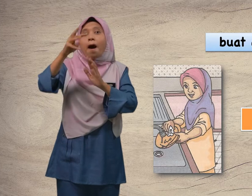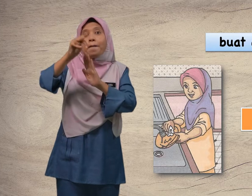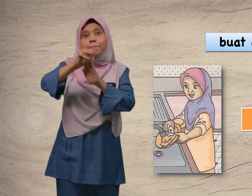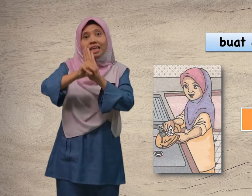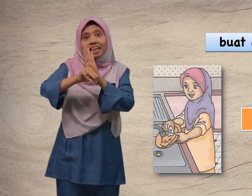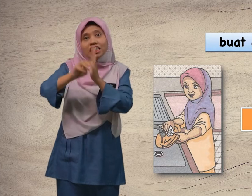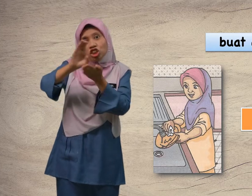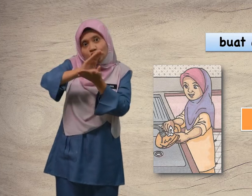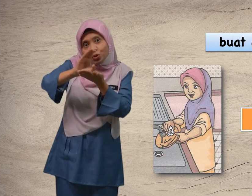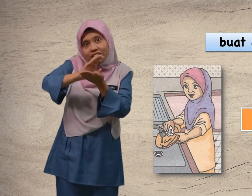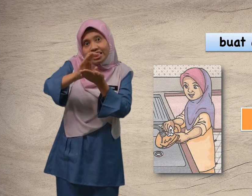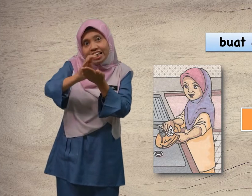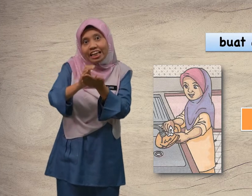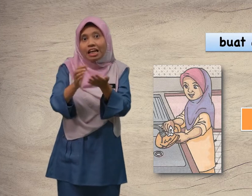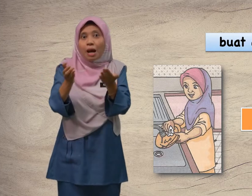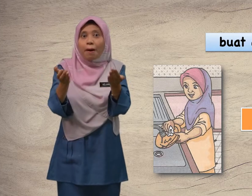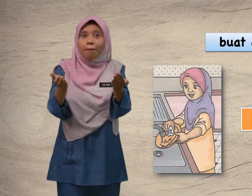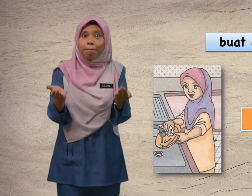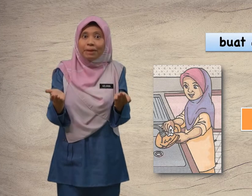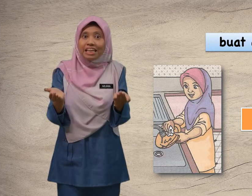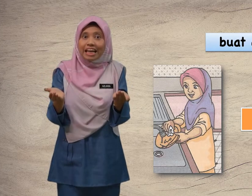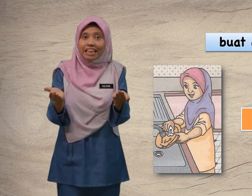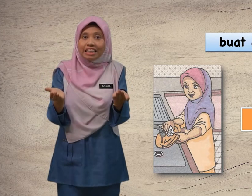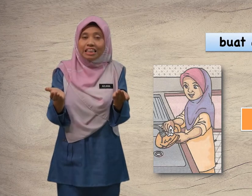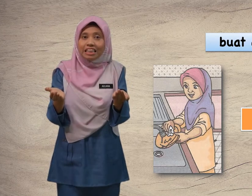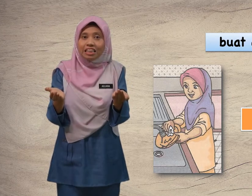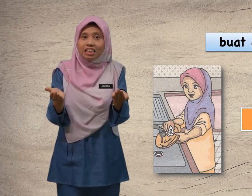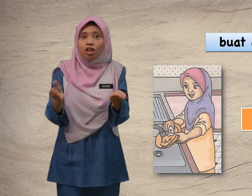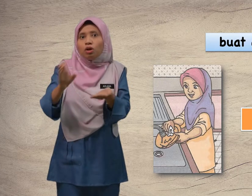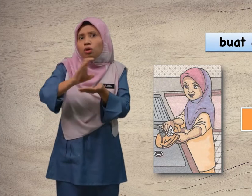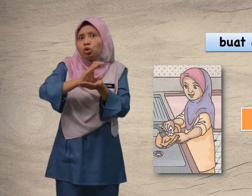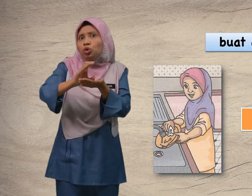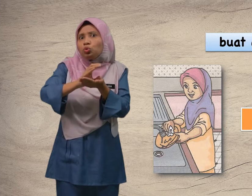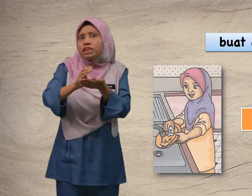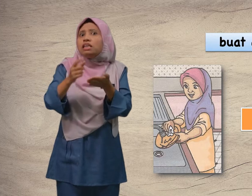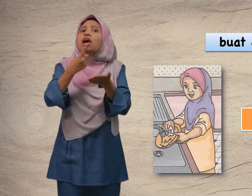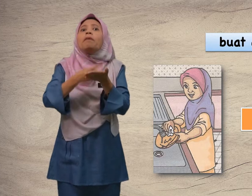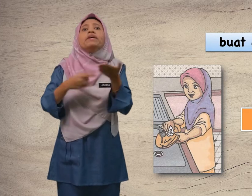Men, cuci, pinggan. Cuci apa?